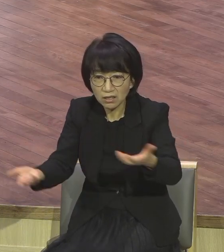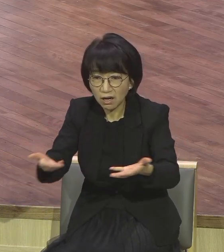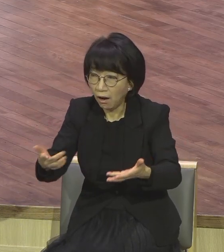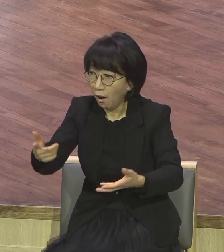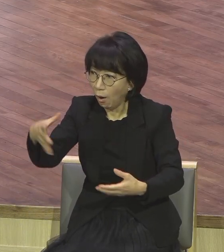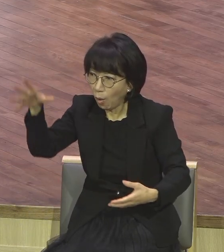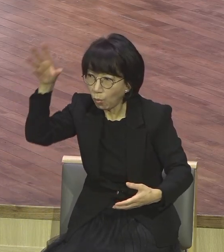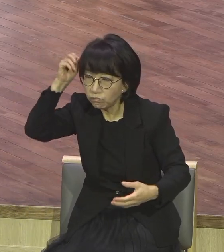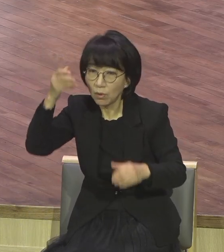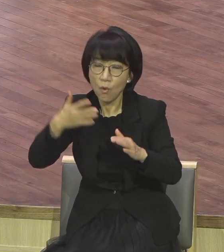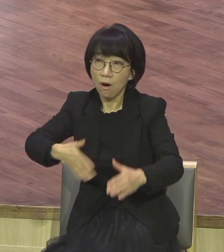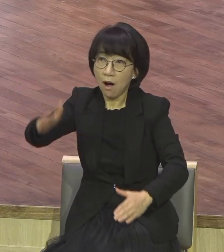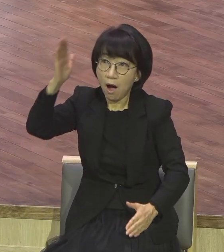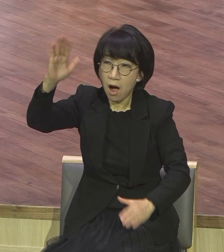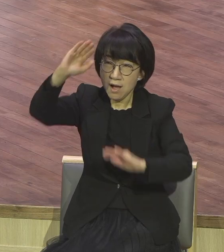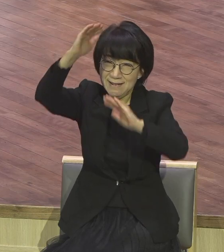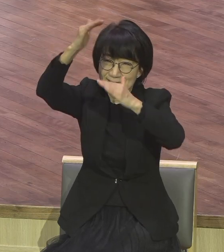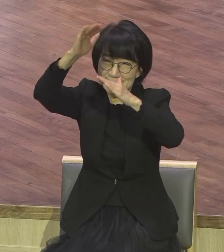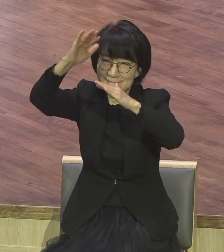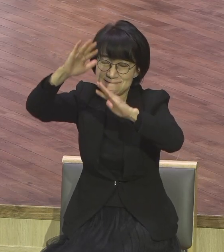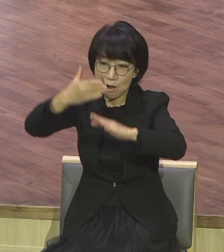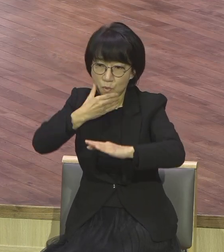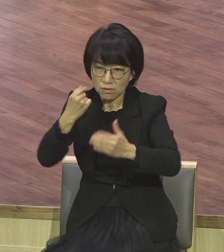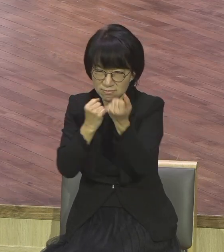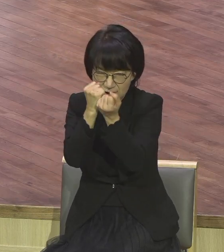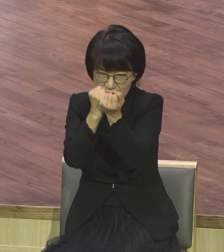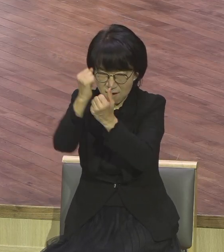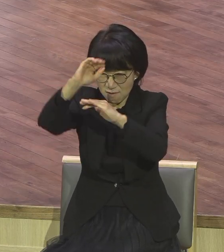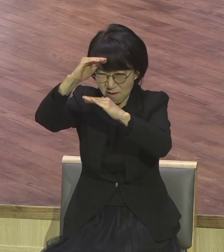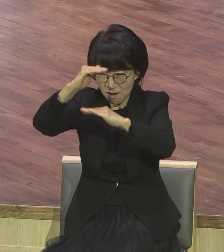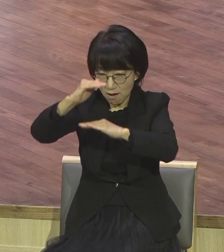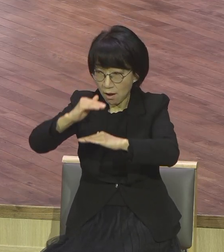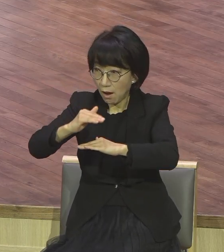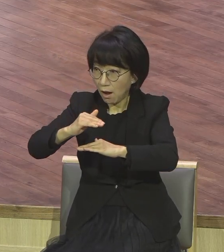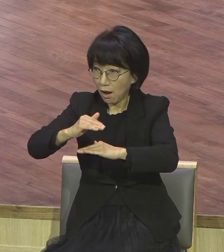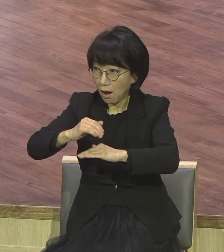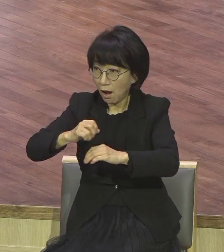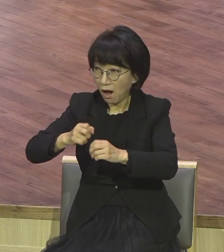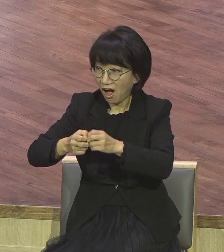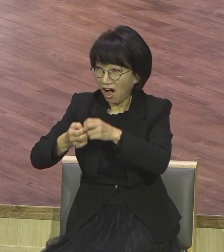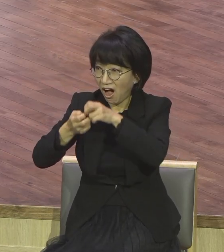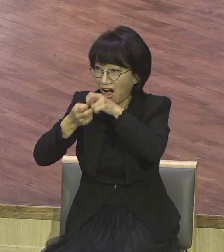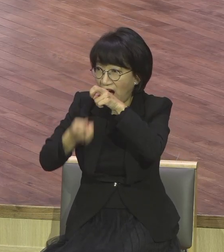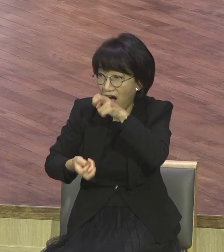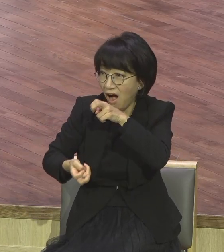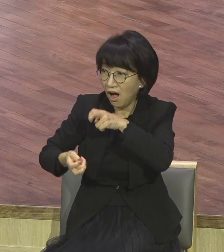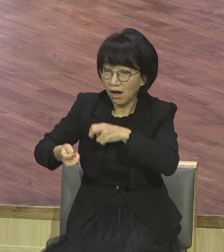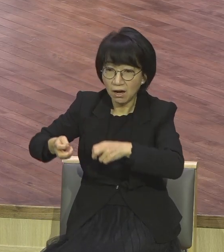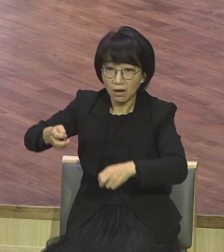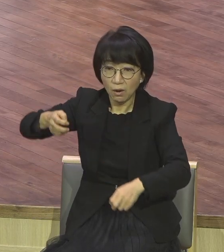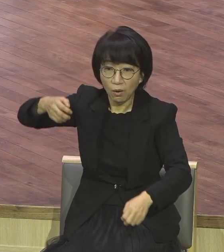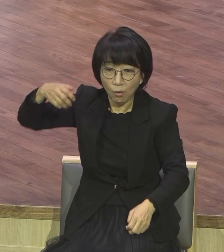논리적이고 정확하게 입에서 저런 말이 나오느냐 이 말에 충격받은 거예요